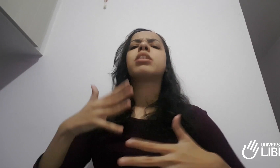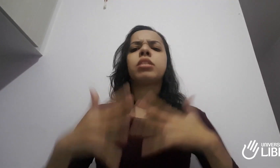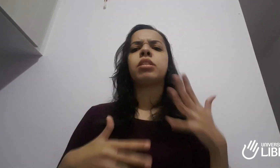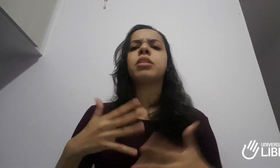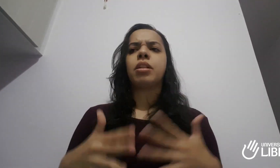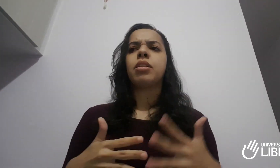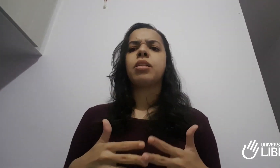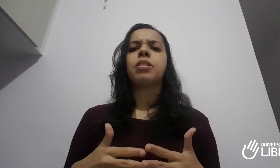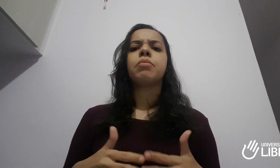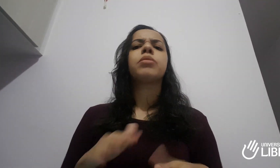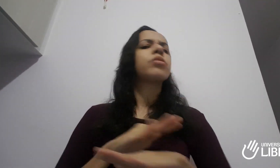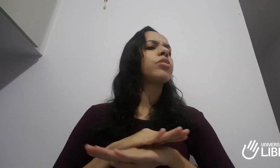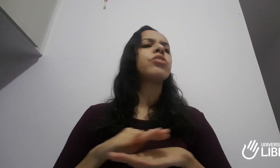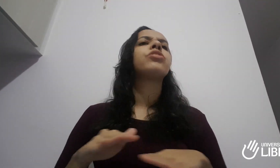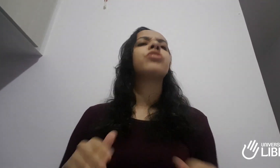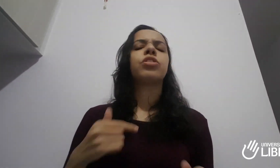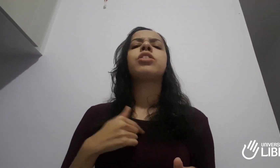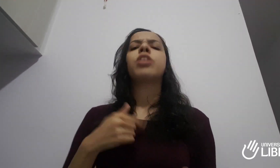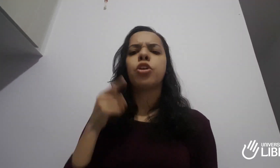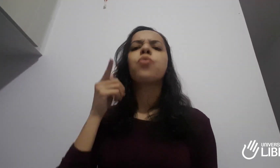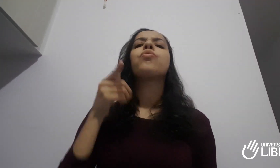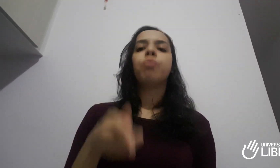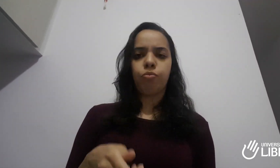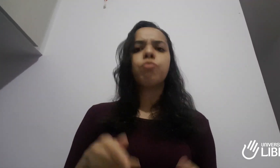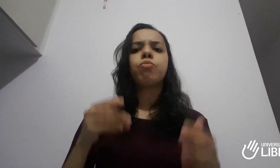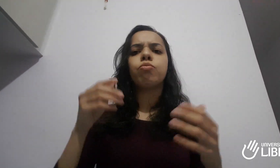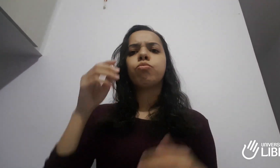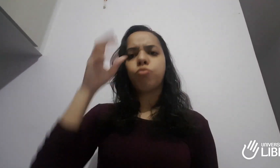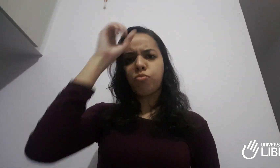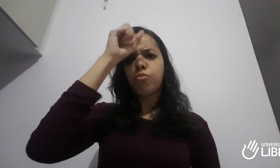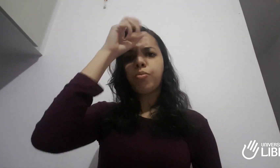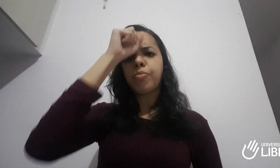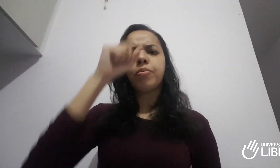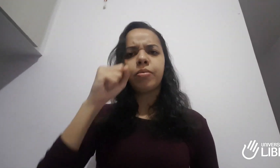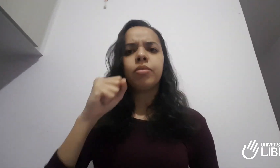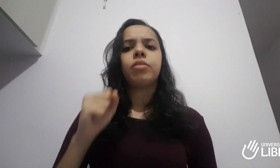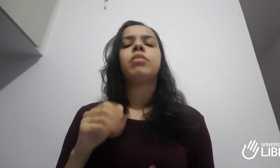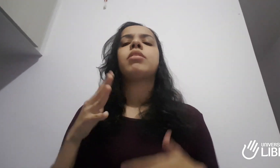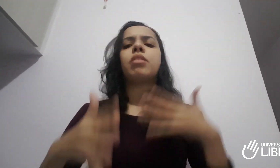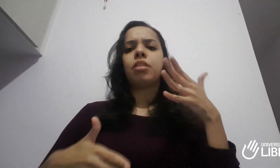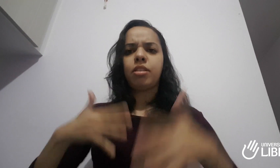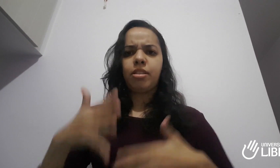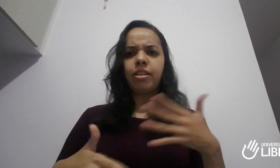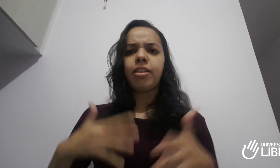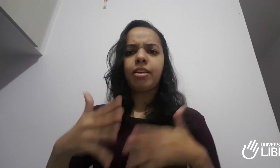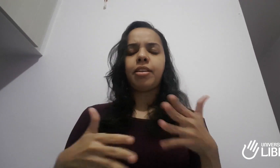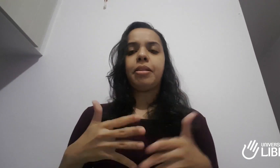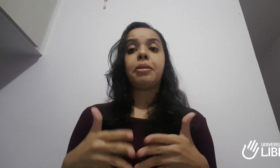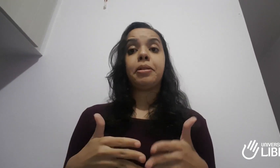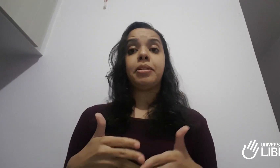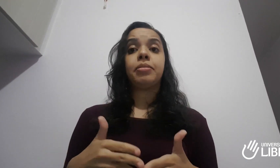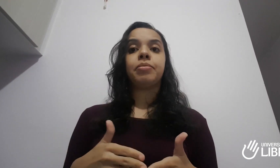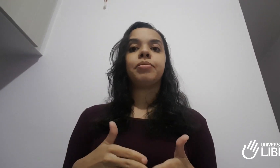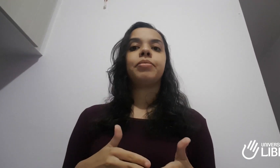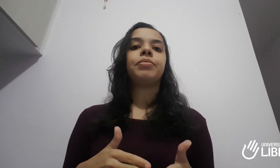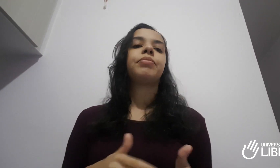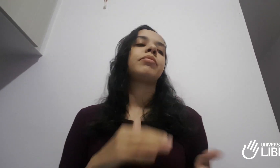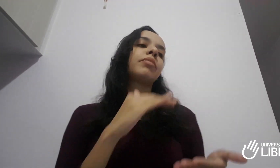objetivo na minha vida, de que eu não queria ter mais essa dificuldade. Eu queria aprender a Libras, eu queria montar as frases em Libras